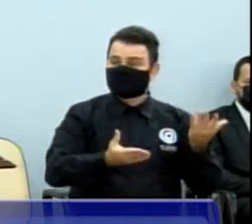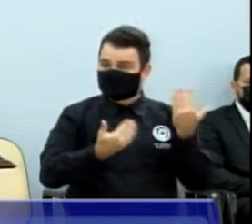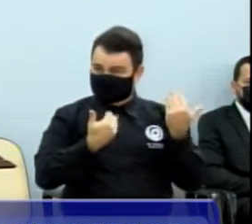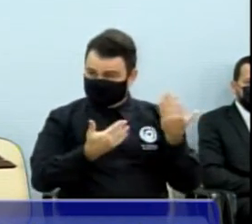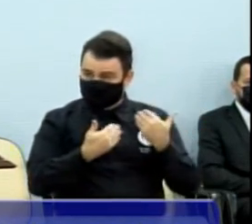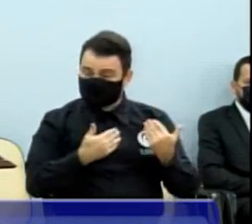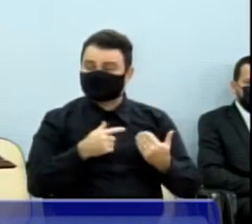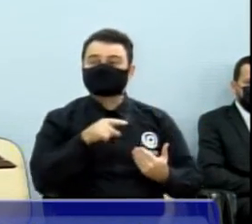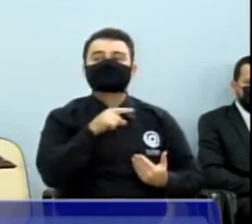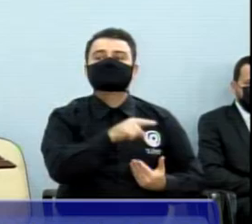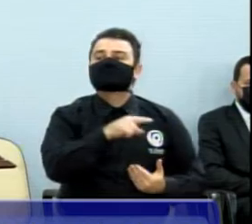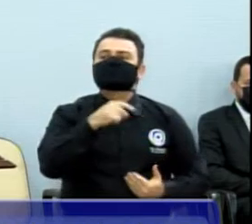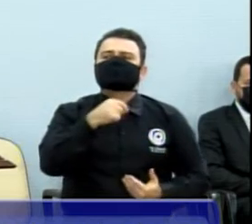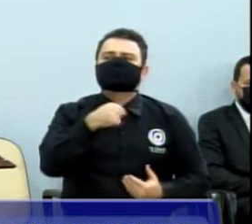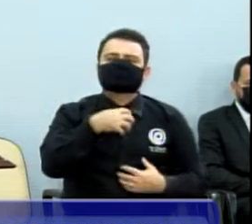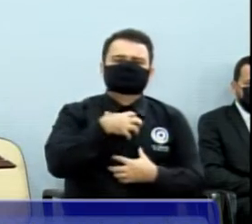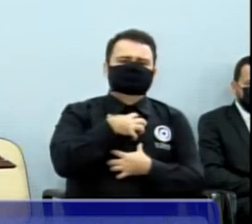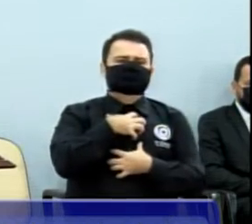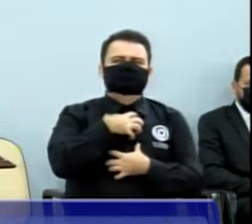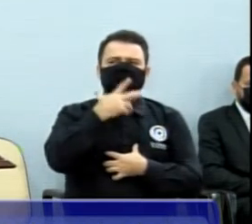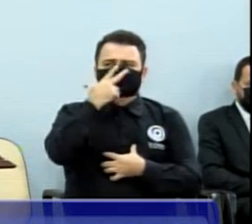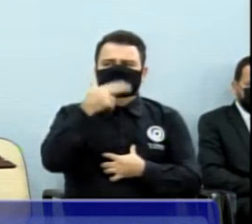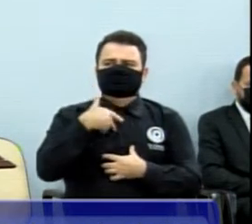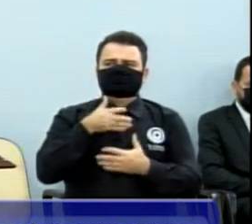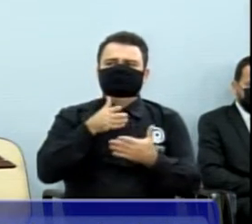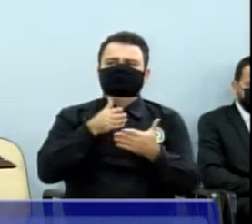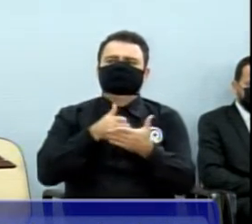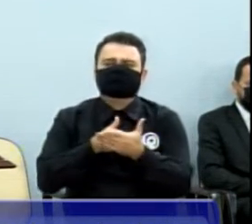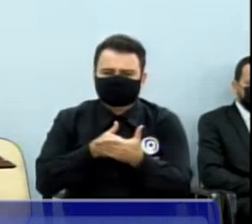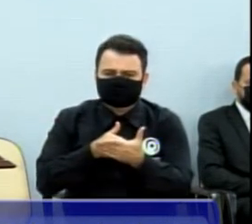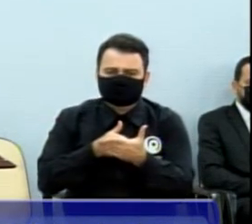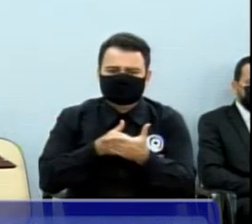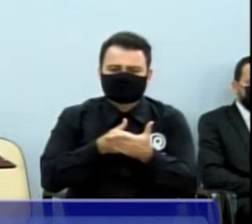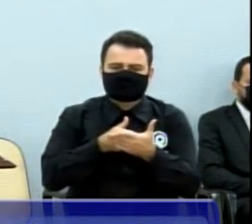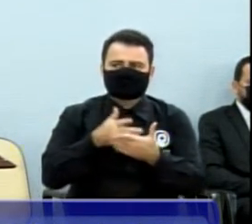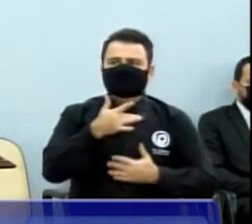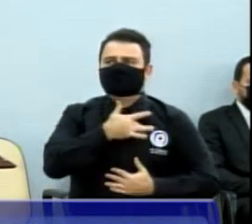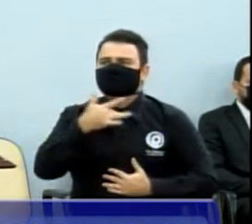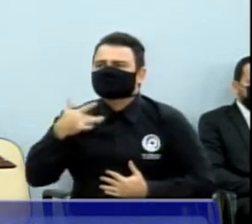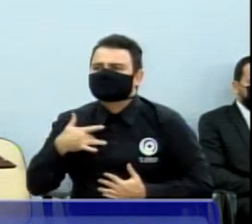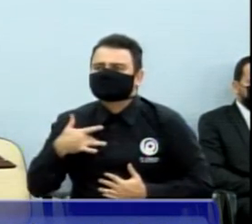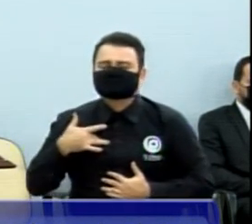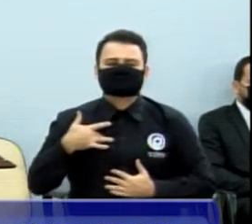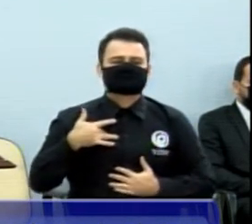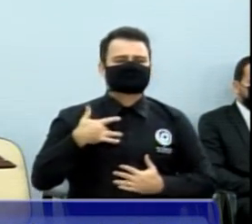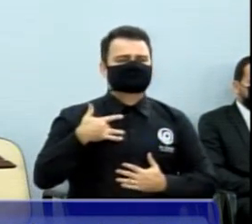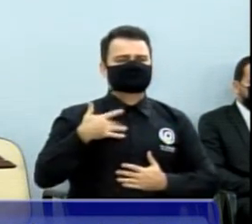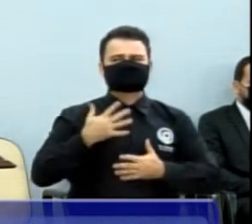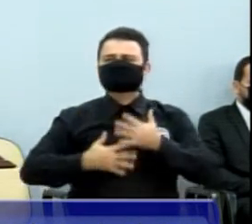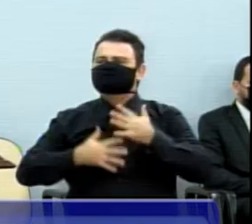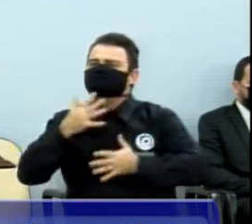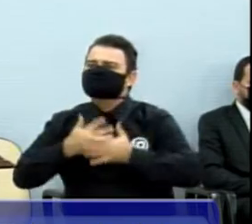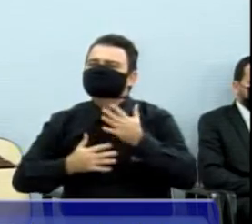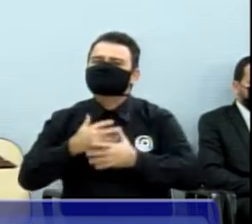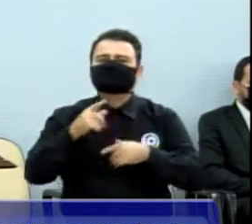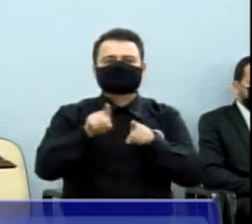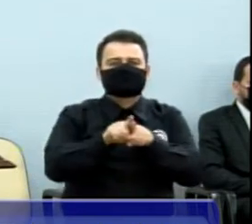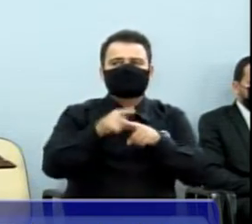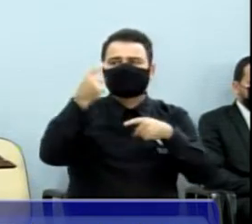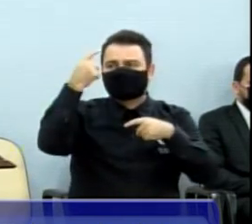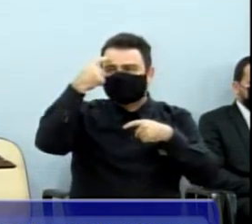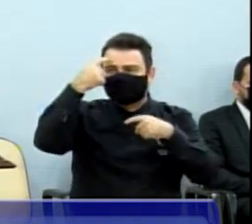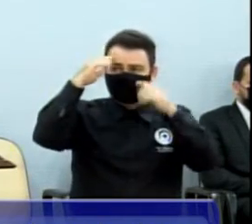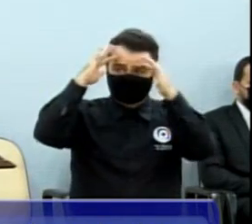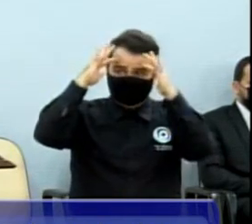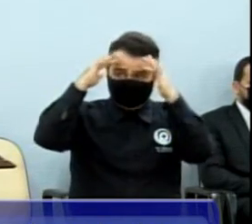tenha uma interrupção no seu desempenho, na sua saúde física, mental, e é isso que nós temos que evitar para que a gente